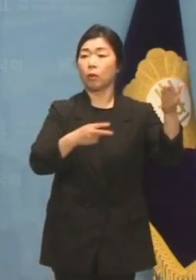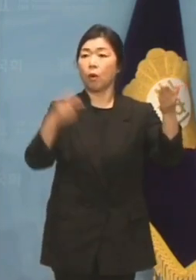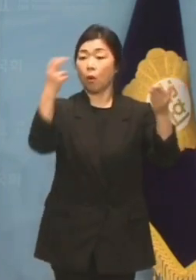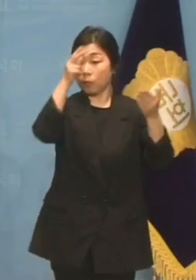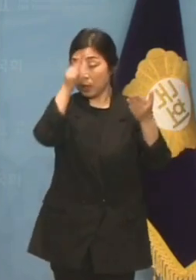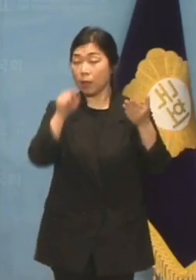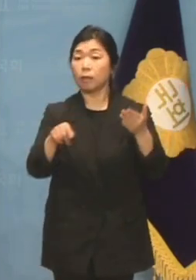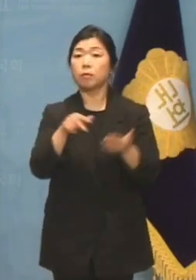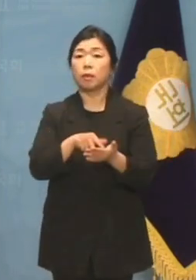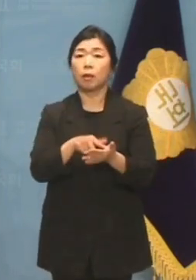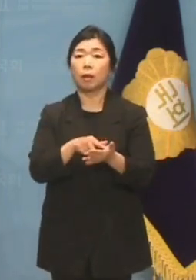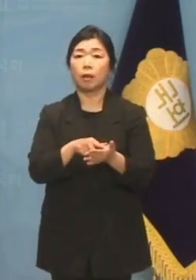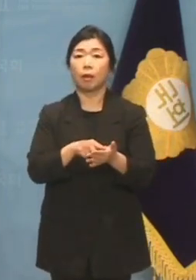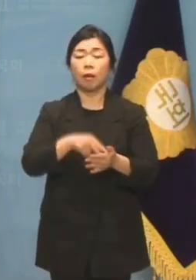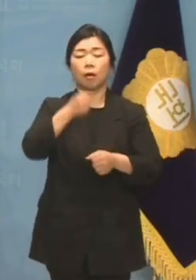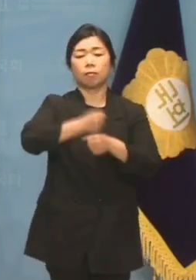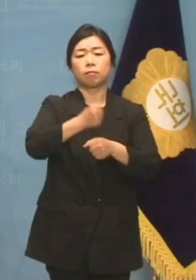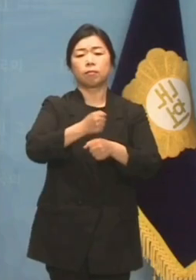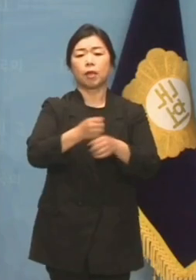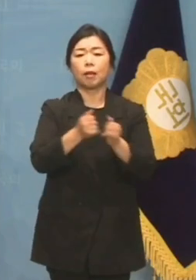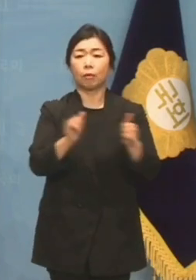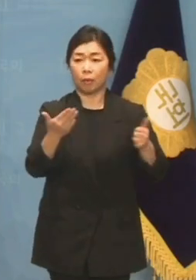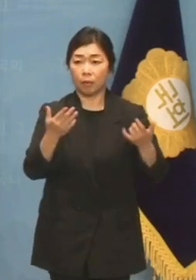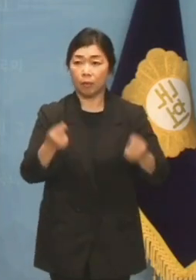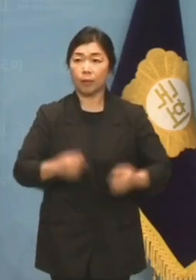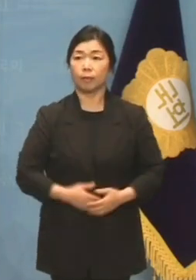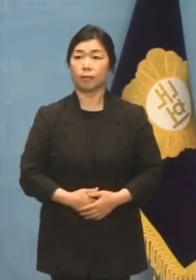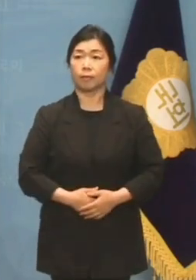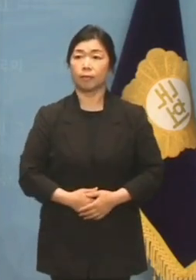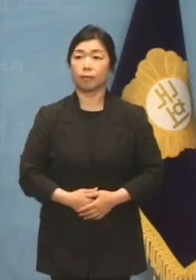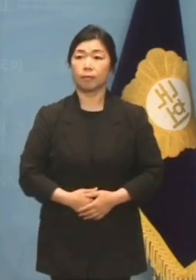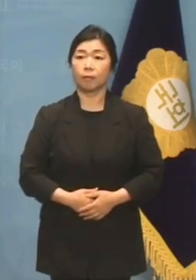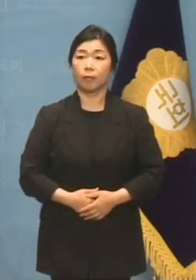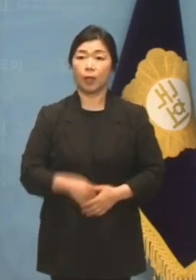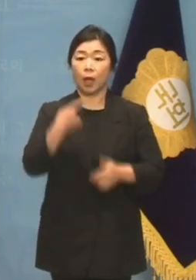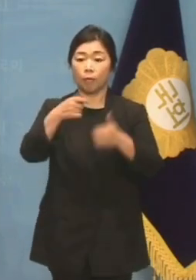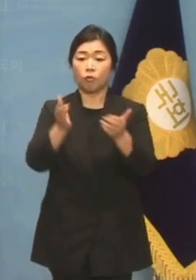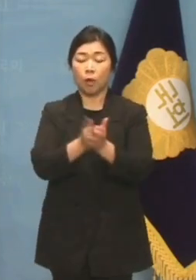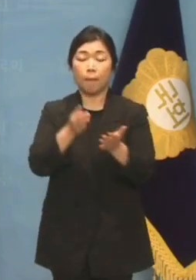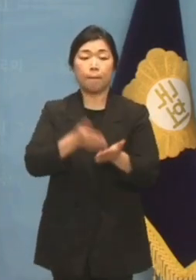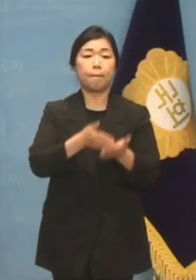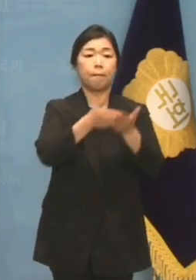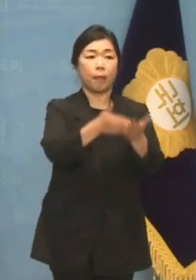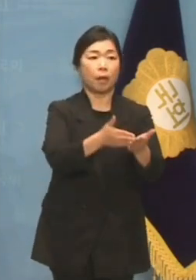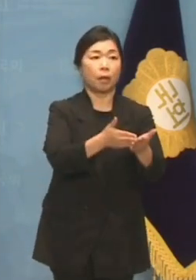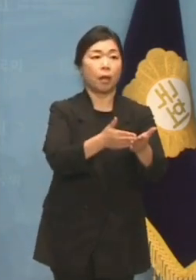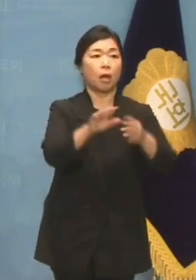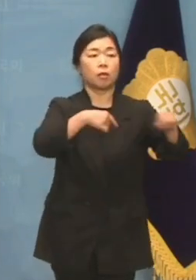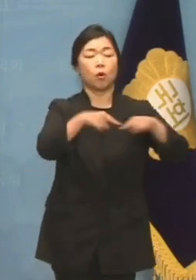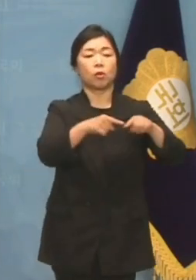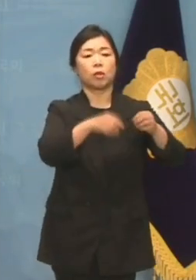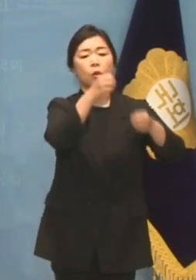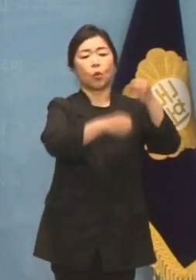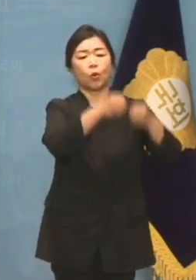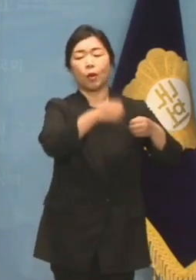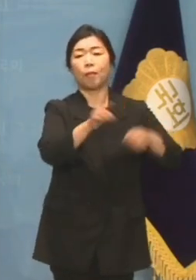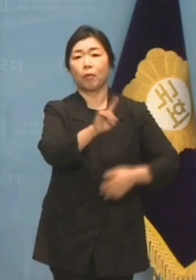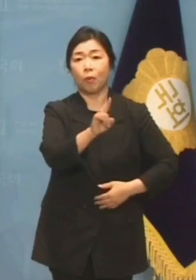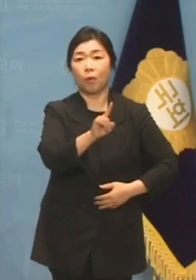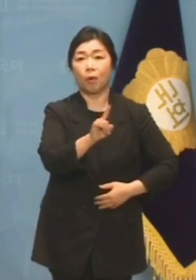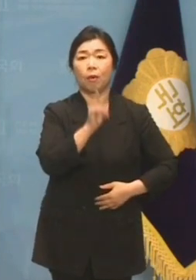작가가 되어버렸습니다. 분명한 것은 더불어민주당이 말한 정치 소설은 그 후에